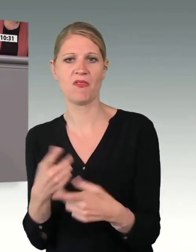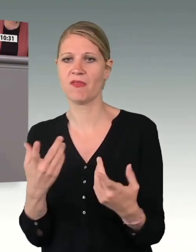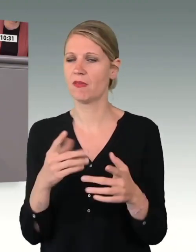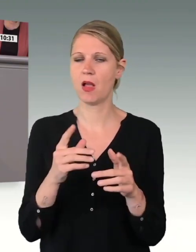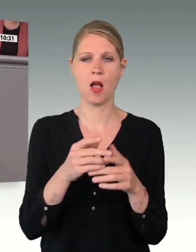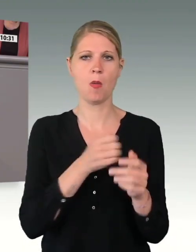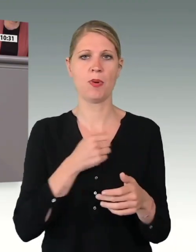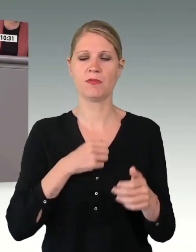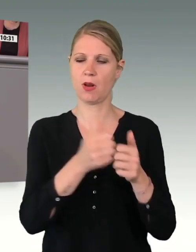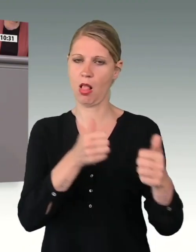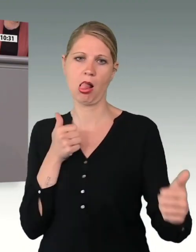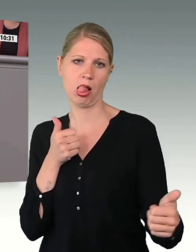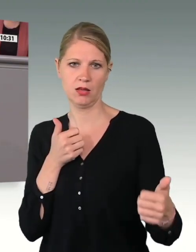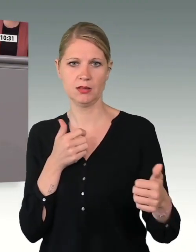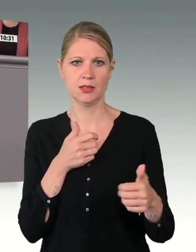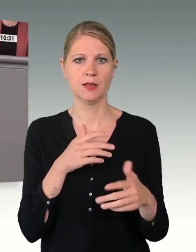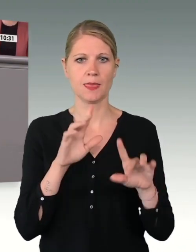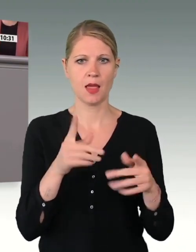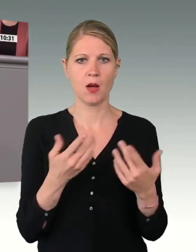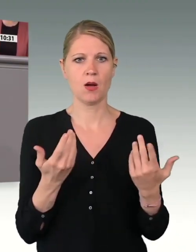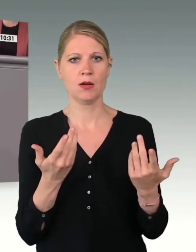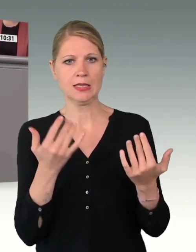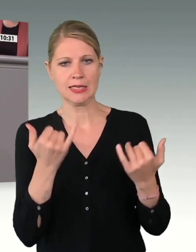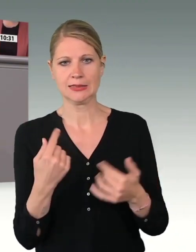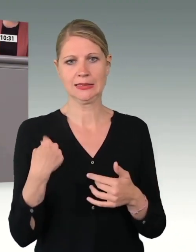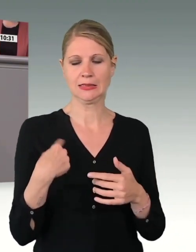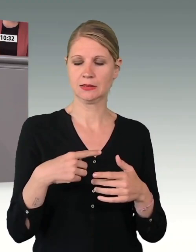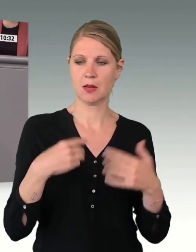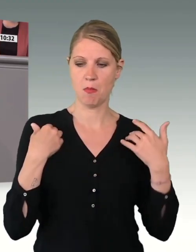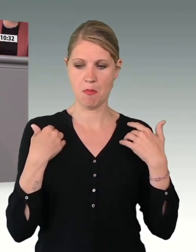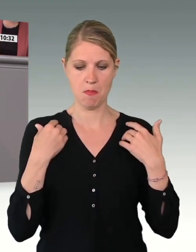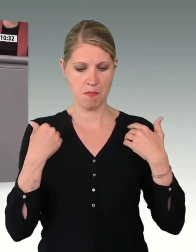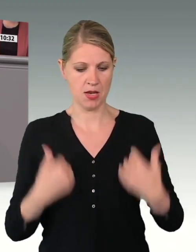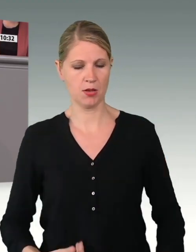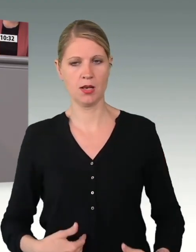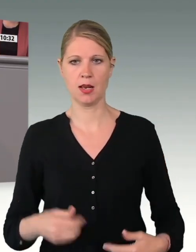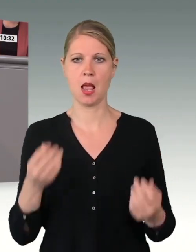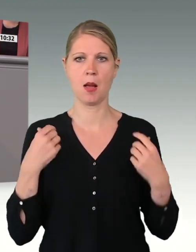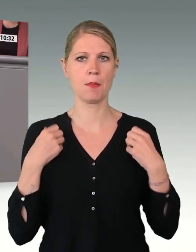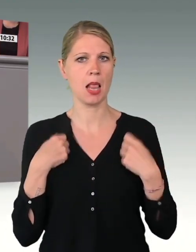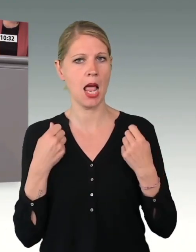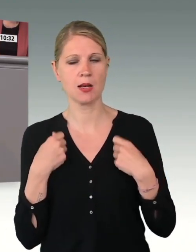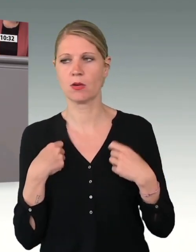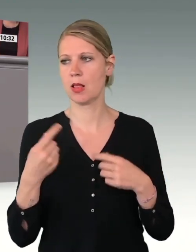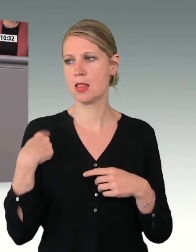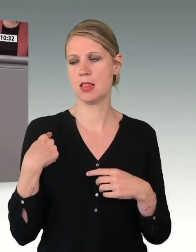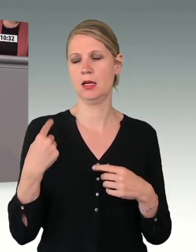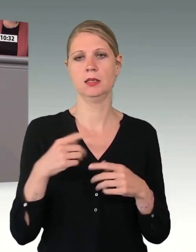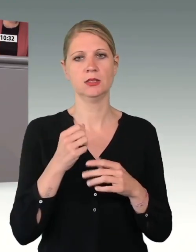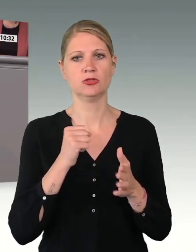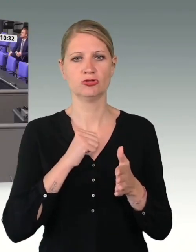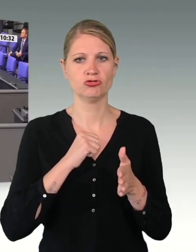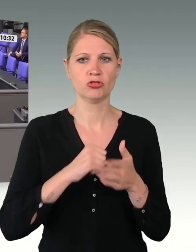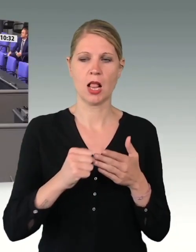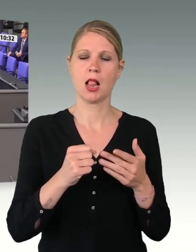Vielen Dank, Frau Ministerin Lambrecht, dass Sie gerade in diesem Bereich einen ersten Schwerpunkt gesetzt haben, mehr und schneller.